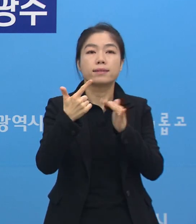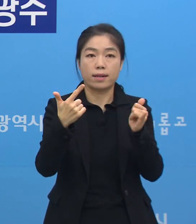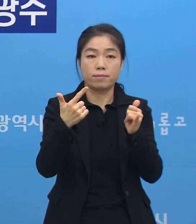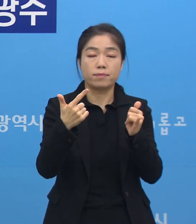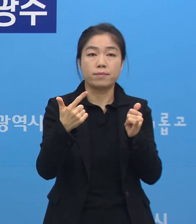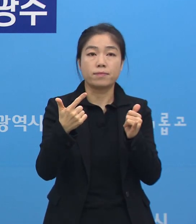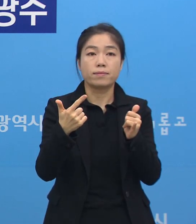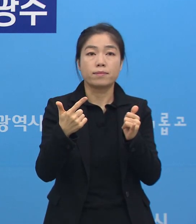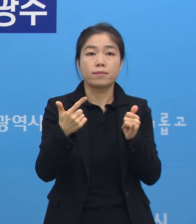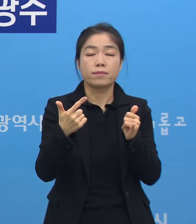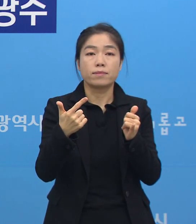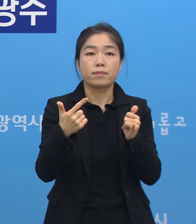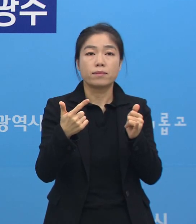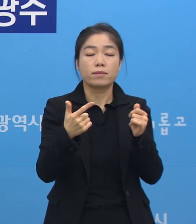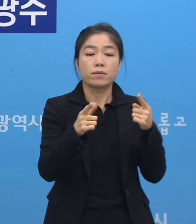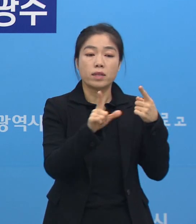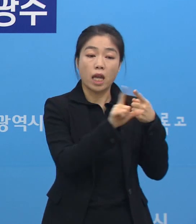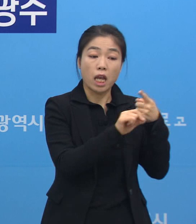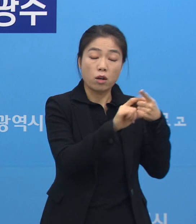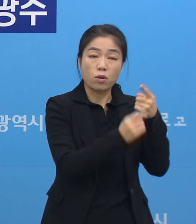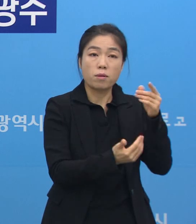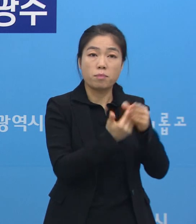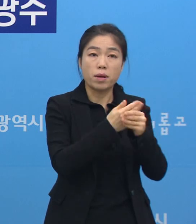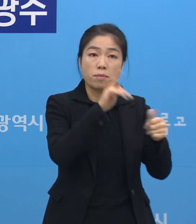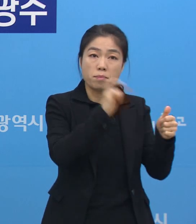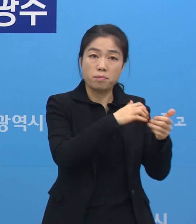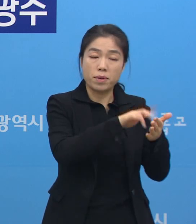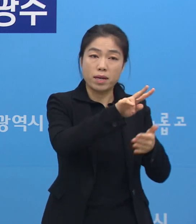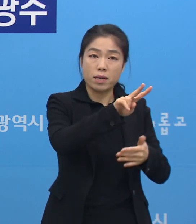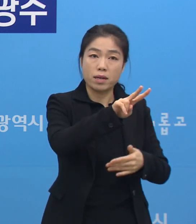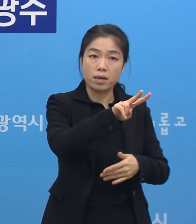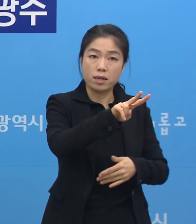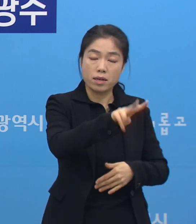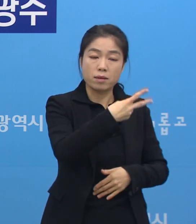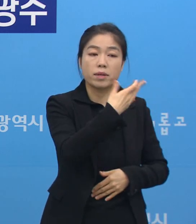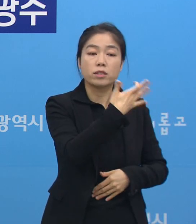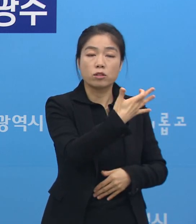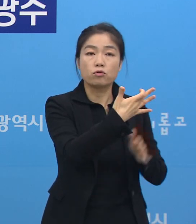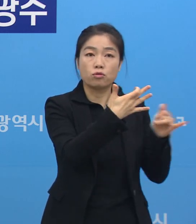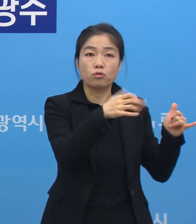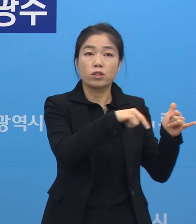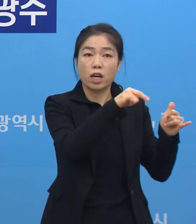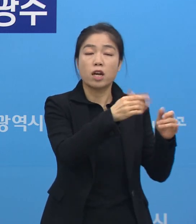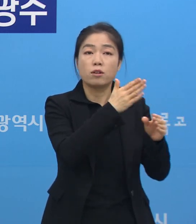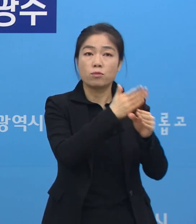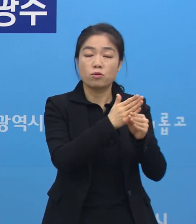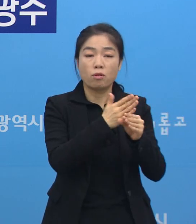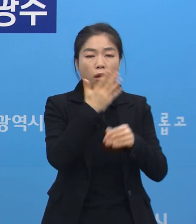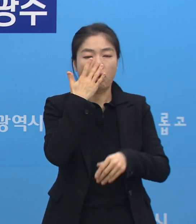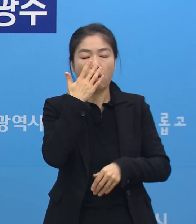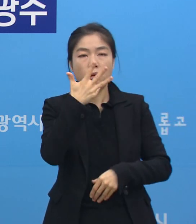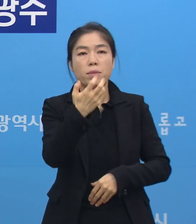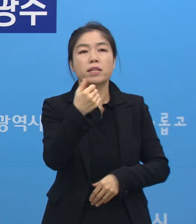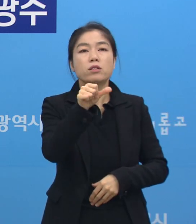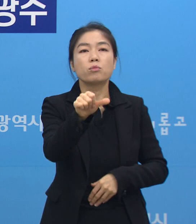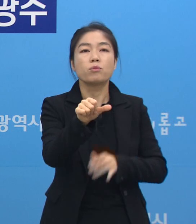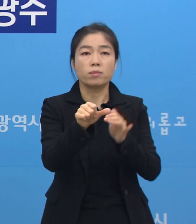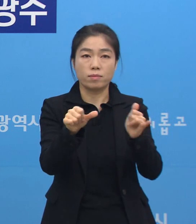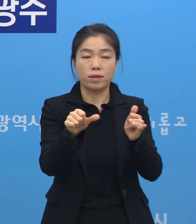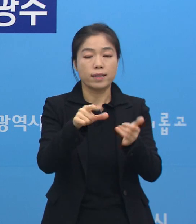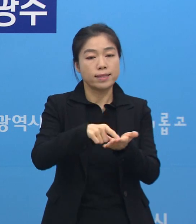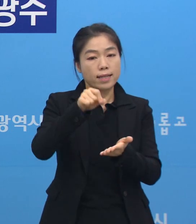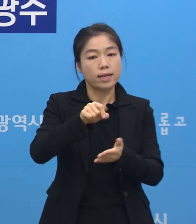확인됐습니다. 그리고 1월에 발생한 환자만 해서 219명인데요. 그중에 무증상이 85명으로